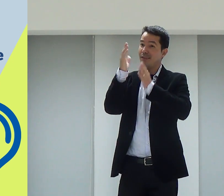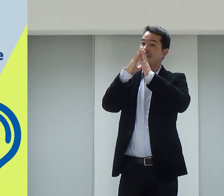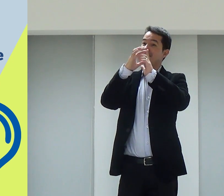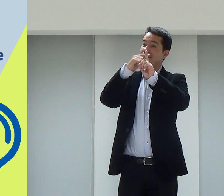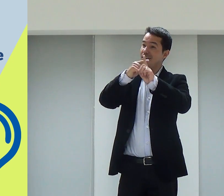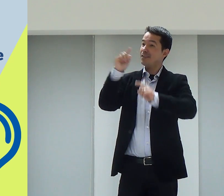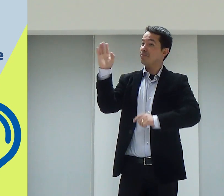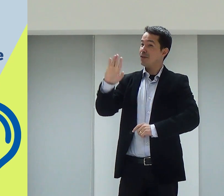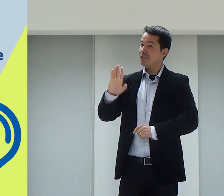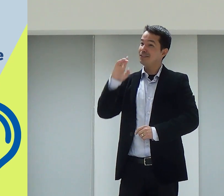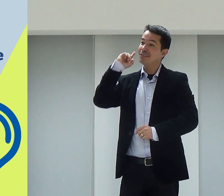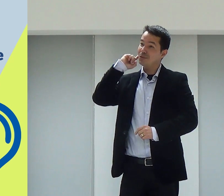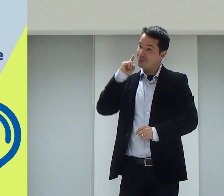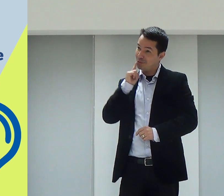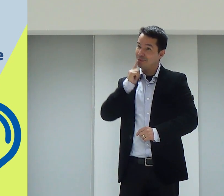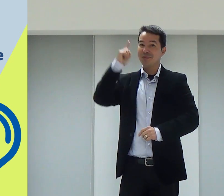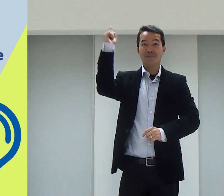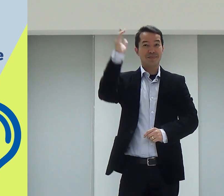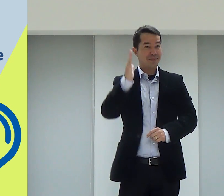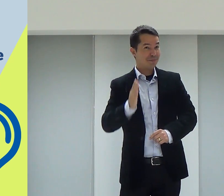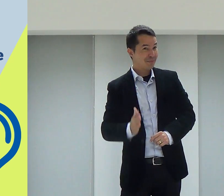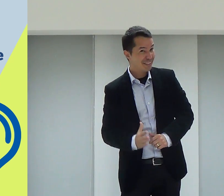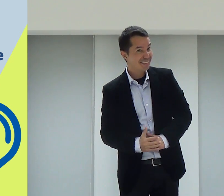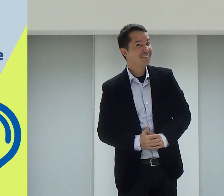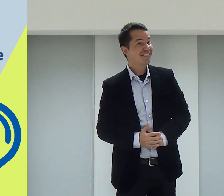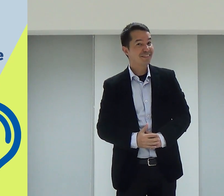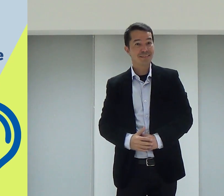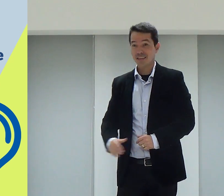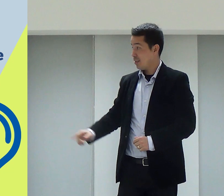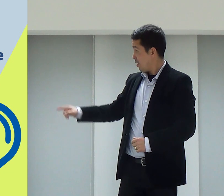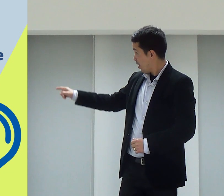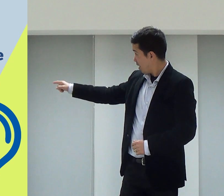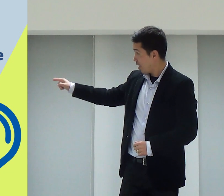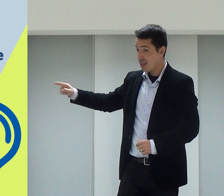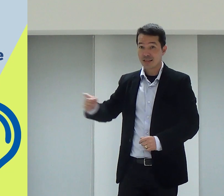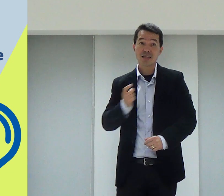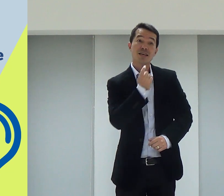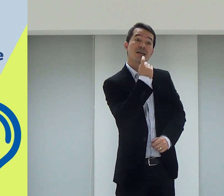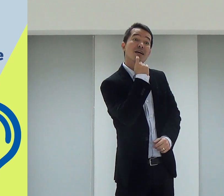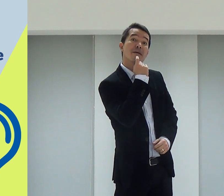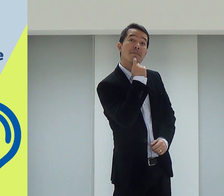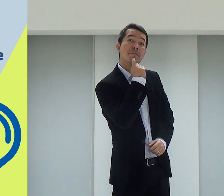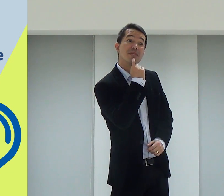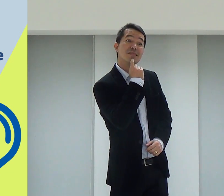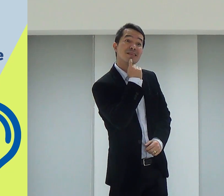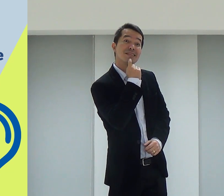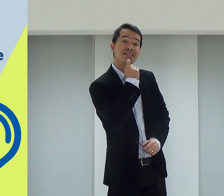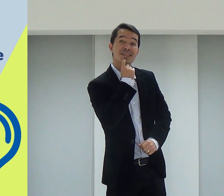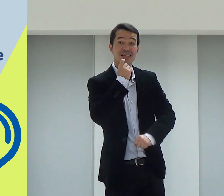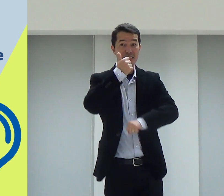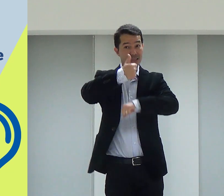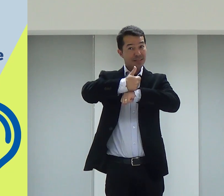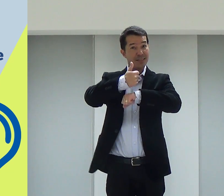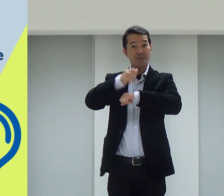Então, é a primeira igreja batista de surdos do Brasil. Ele é o pastor. Lá em Campinas.